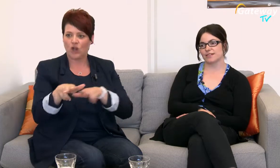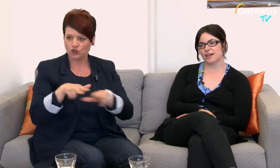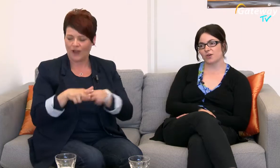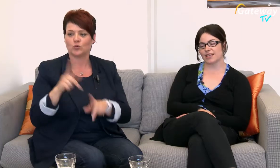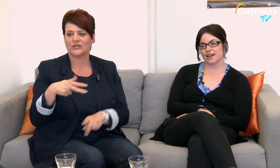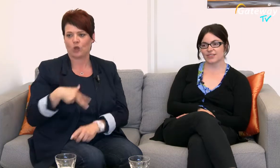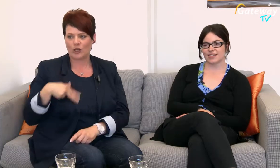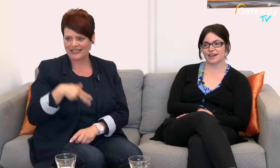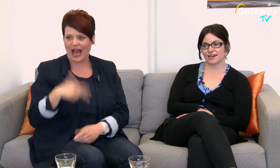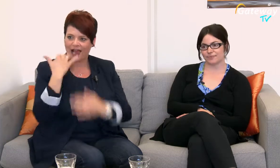Auch an der RWTH Aachen